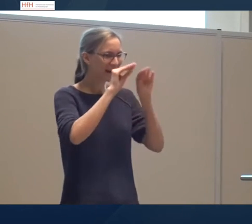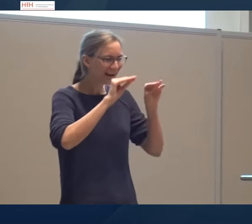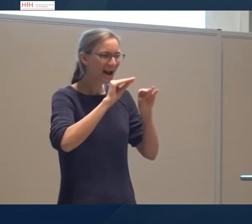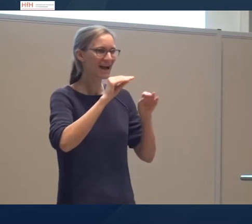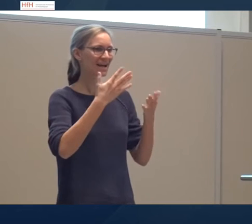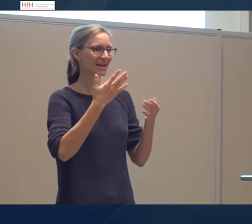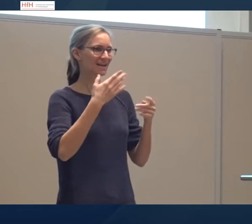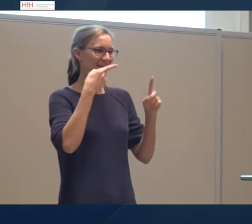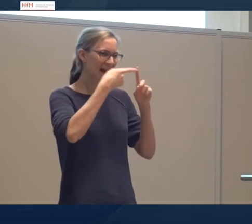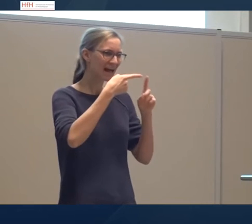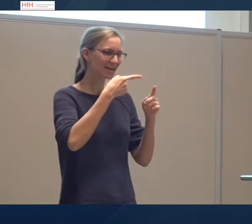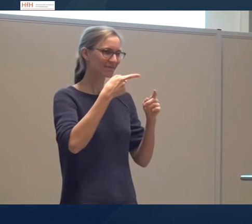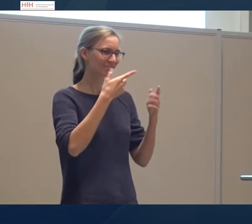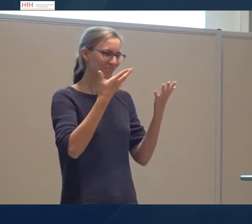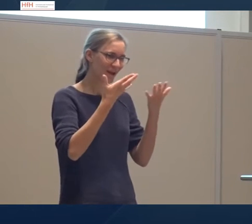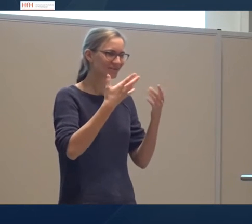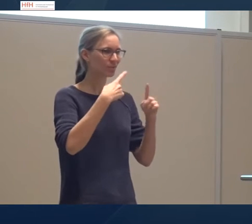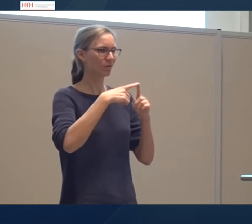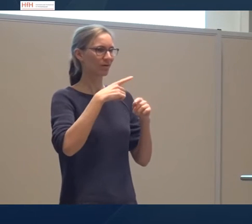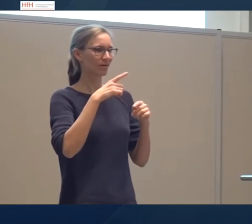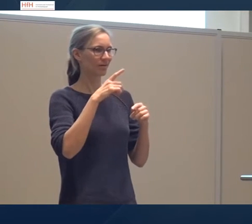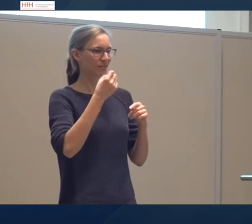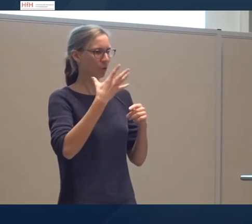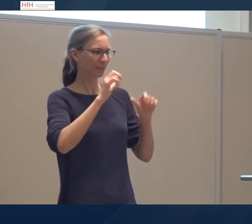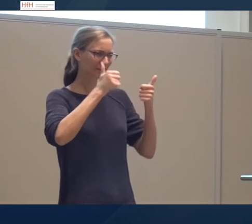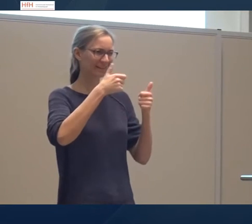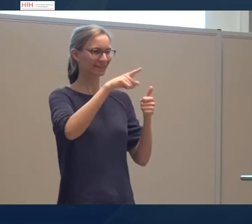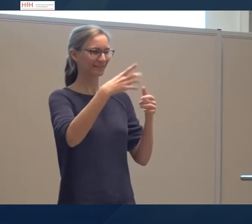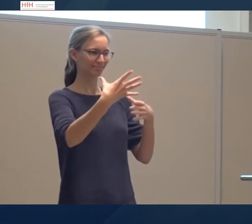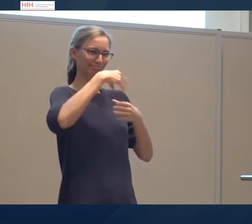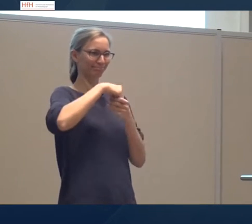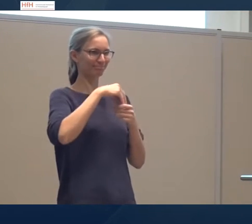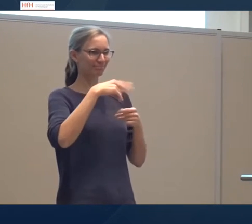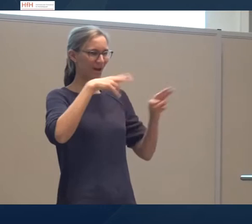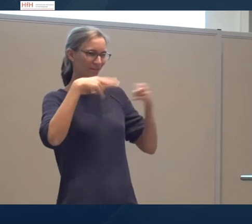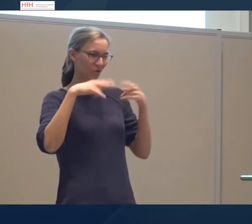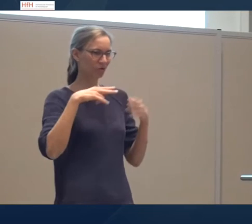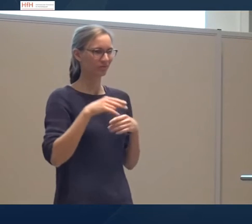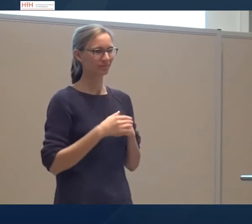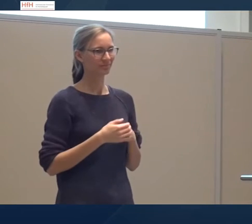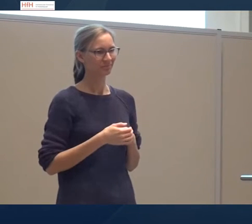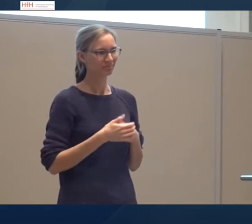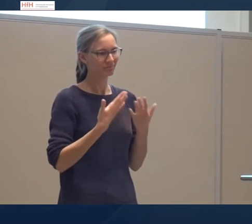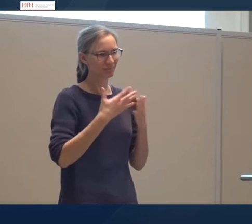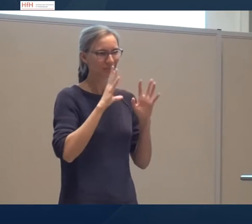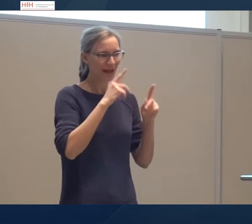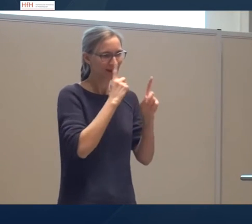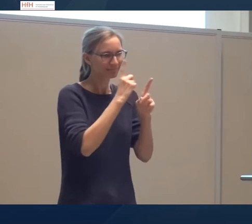welche wir abfangen konnten, indem wir die Leute direkt getroffen haben, mit ihnen direkt